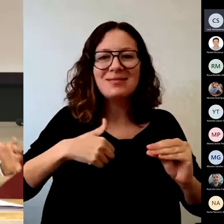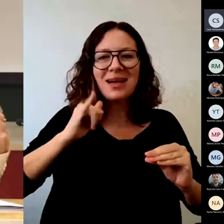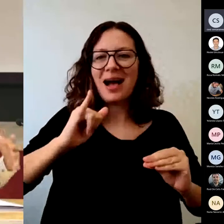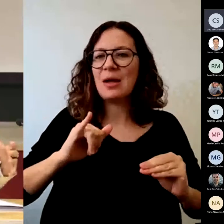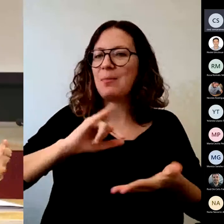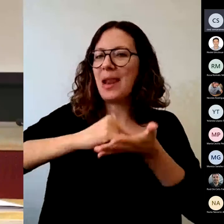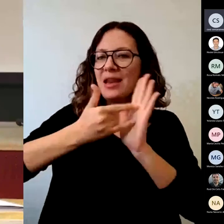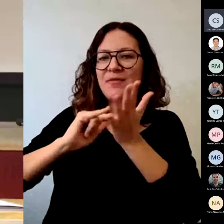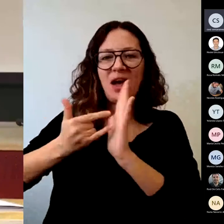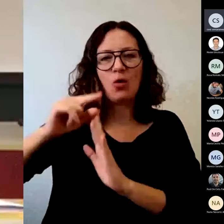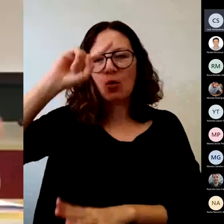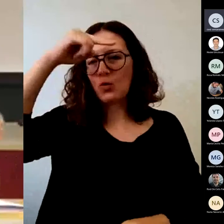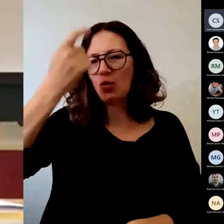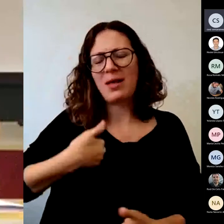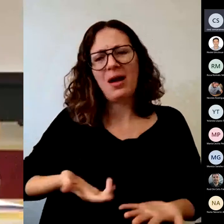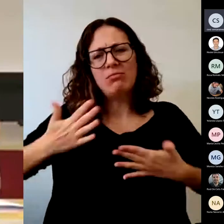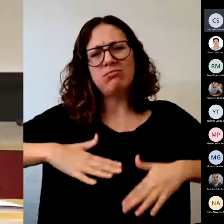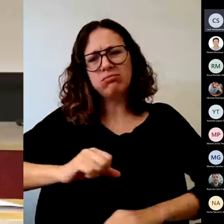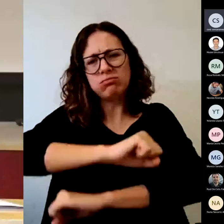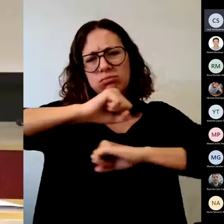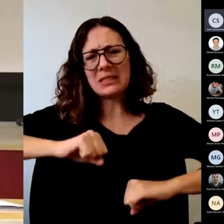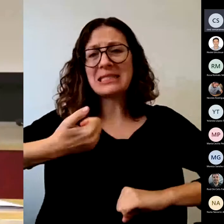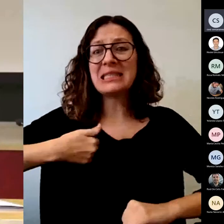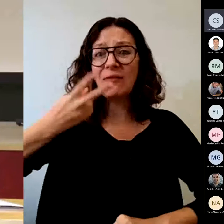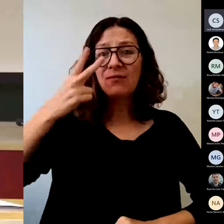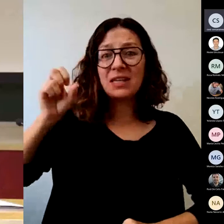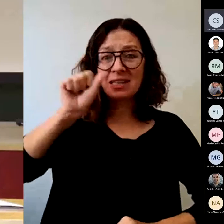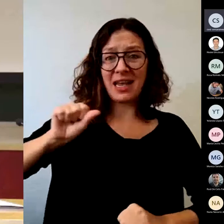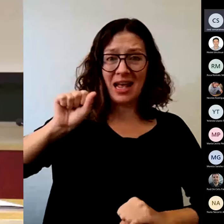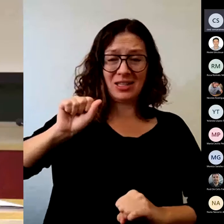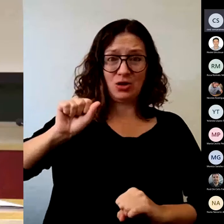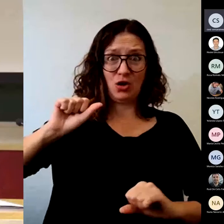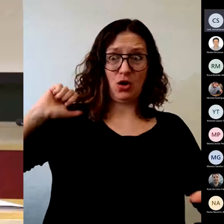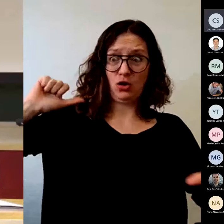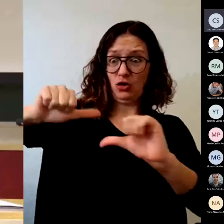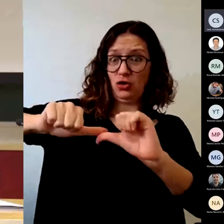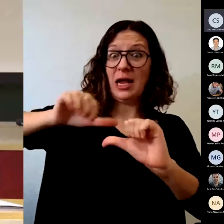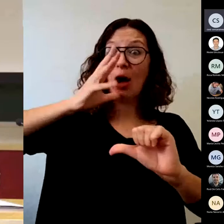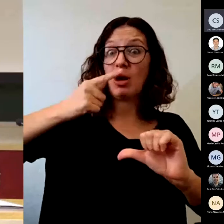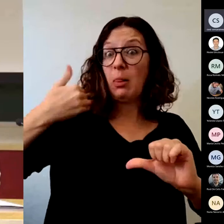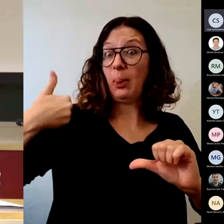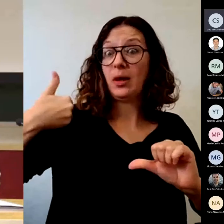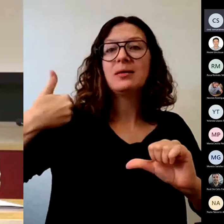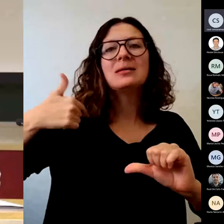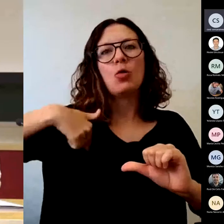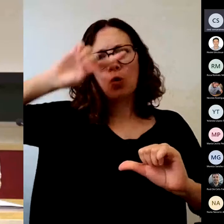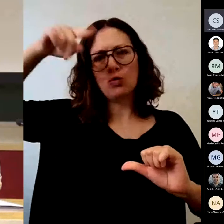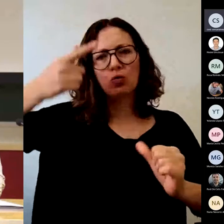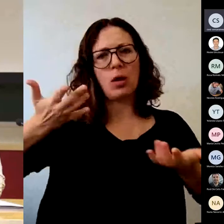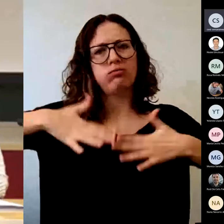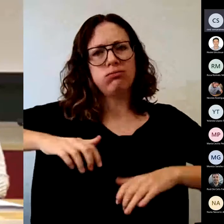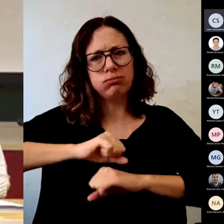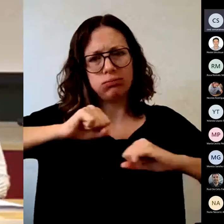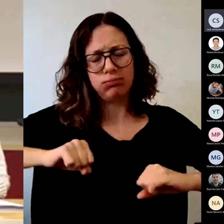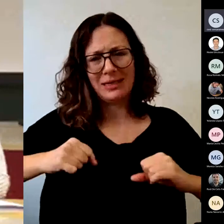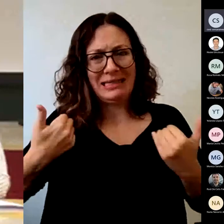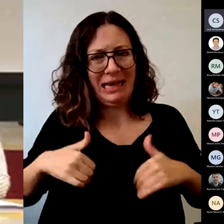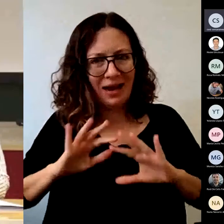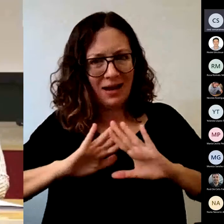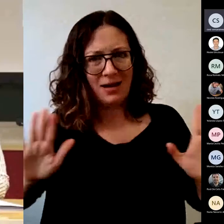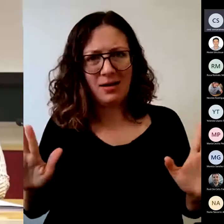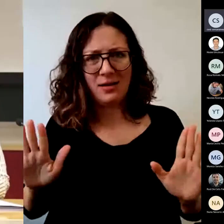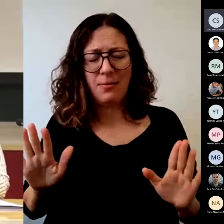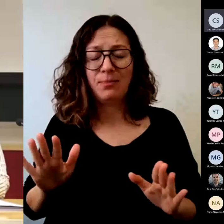Es decir, que ahora, unos años atrás es cuando tenemos esa cultura. Y por último, el profesorado,